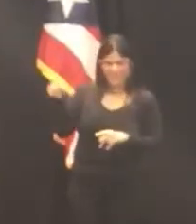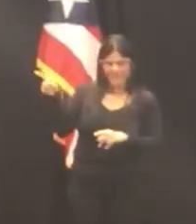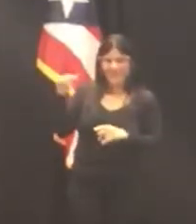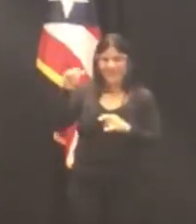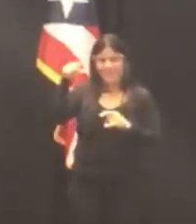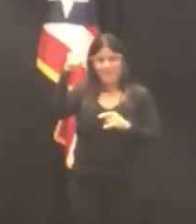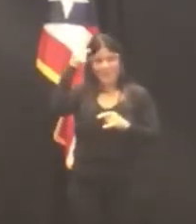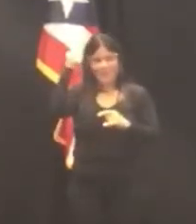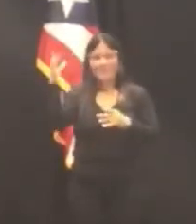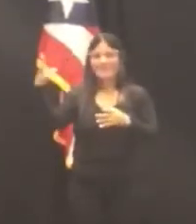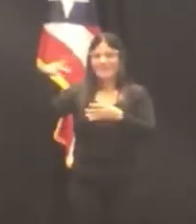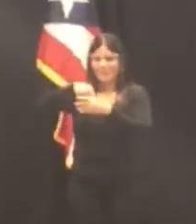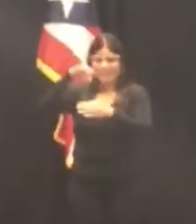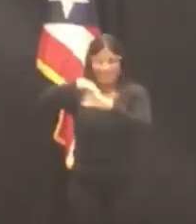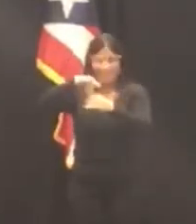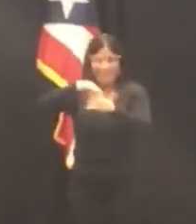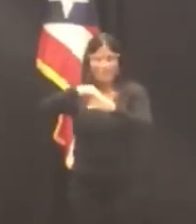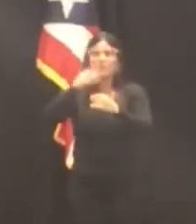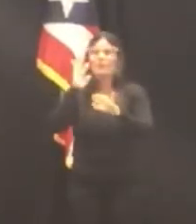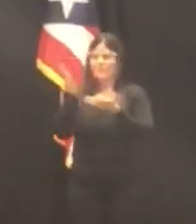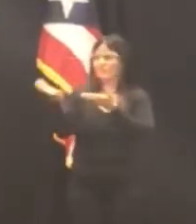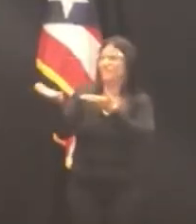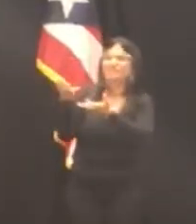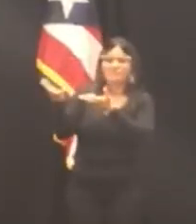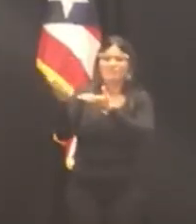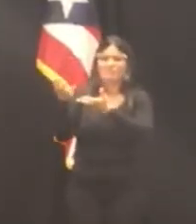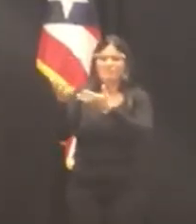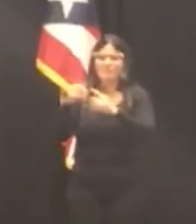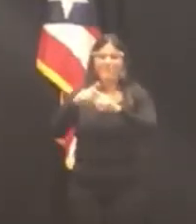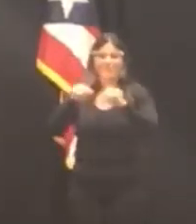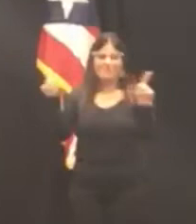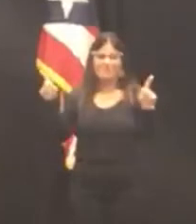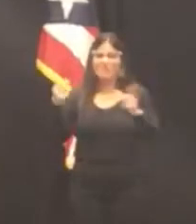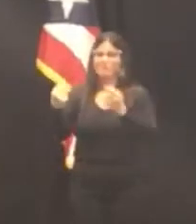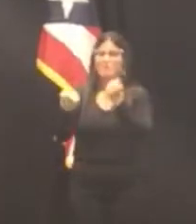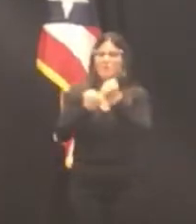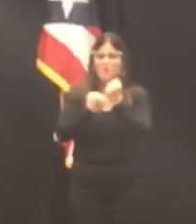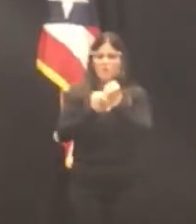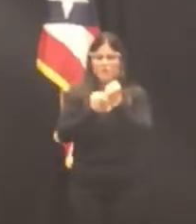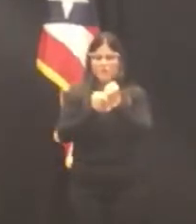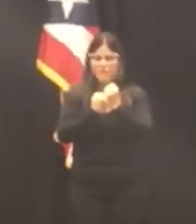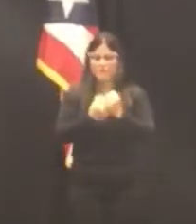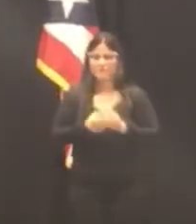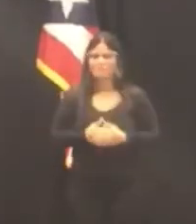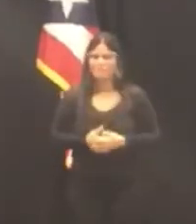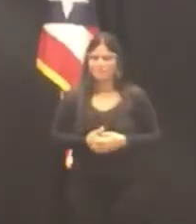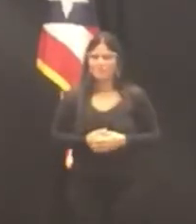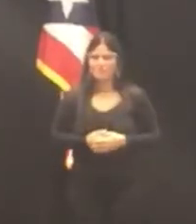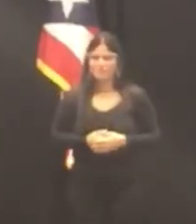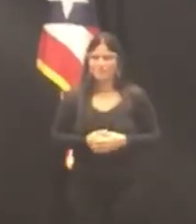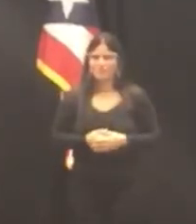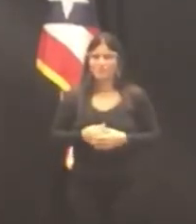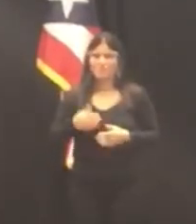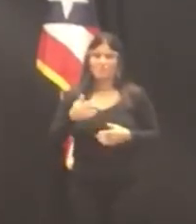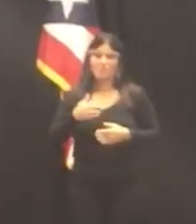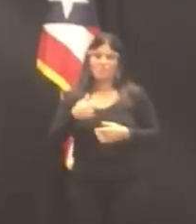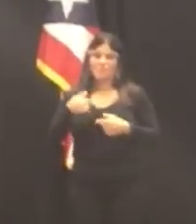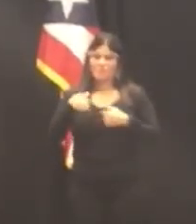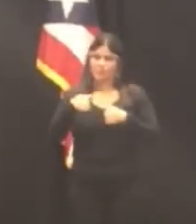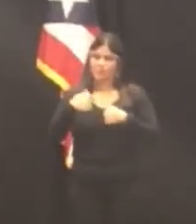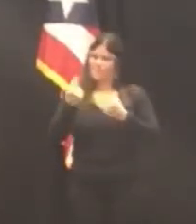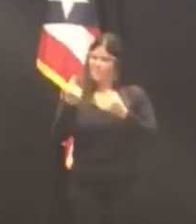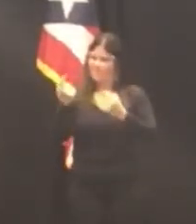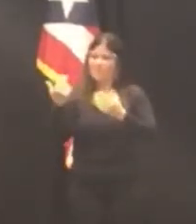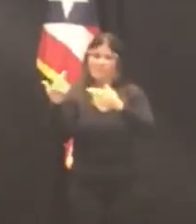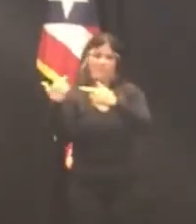la jueza cuenta con su apoyo al ser designada en la facultad que me brinda la constitución